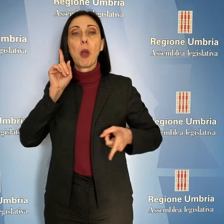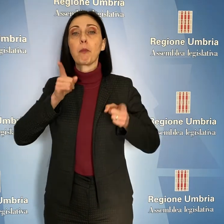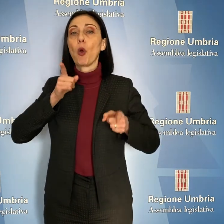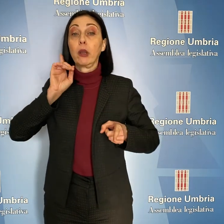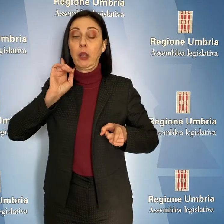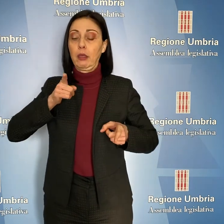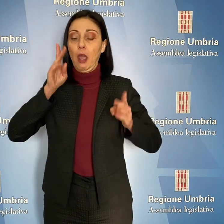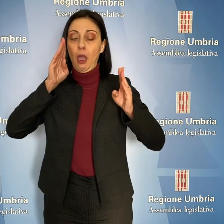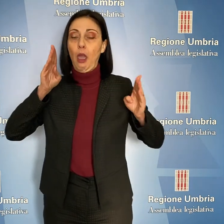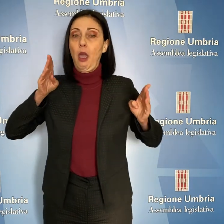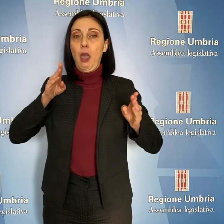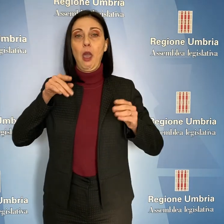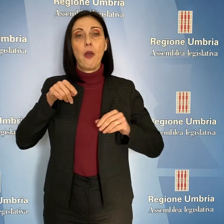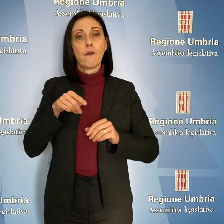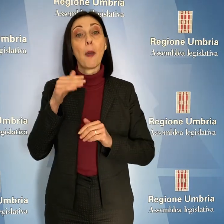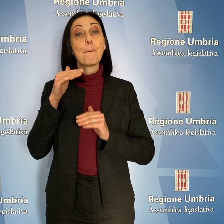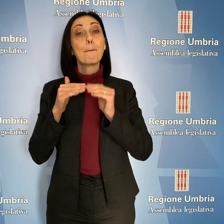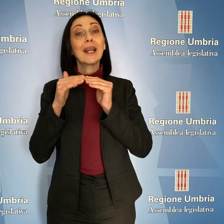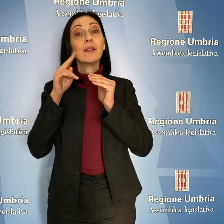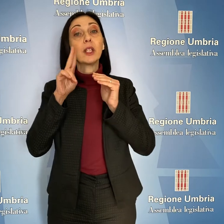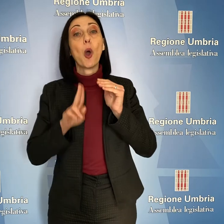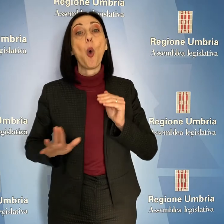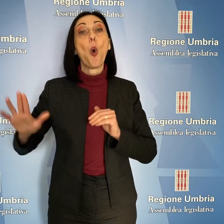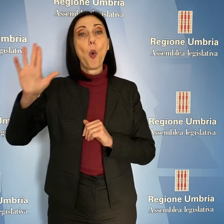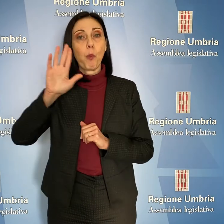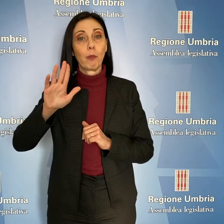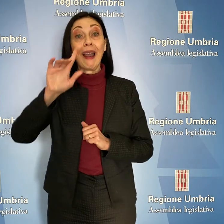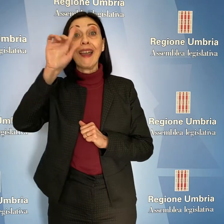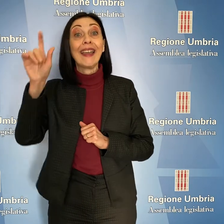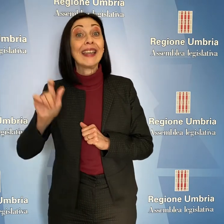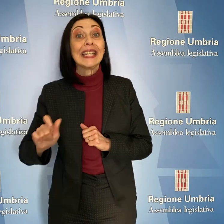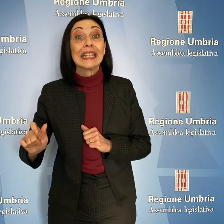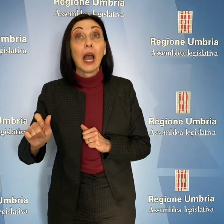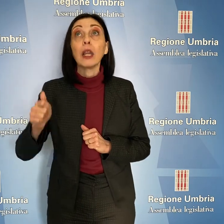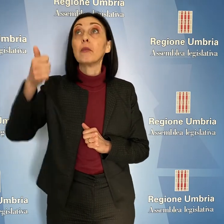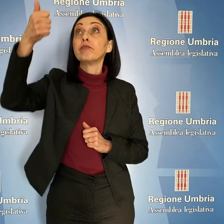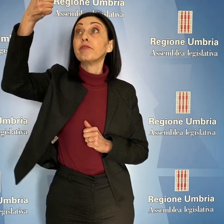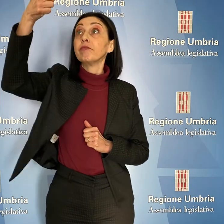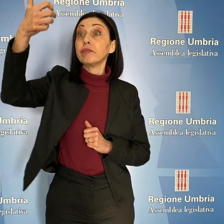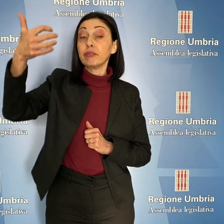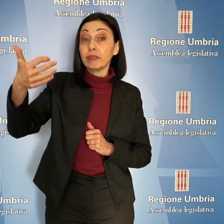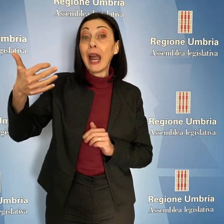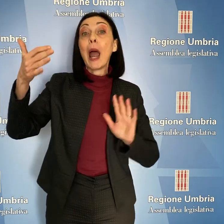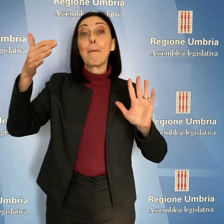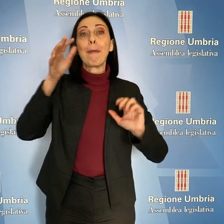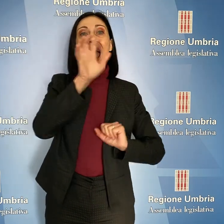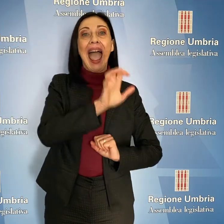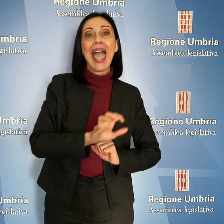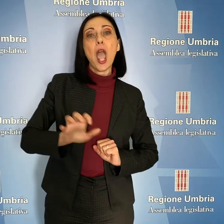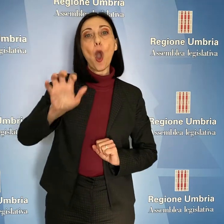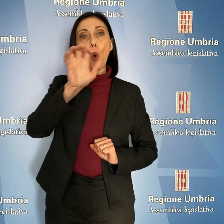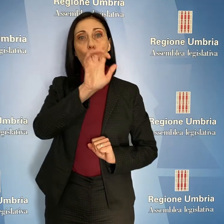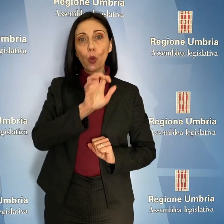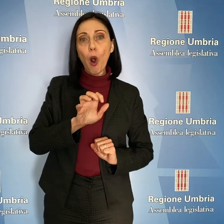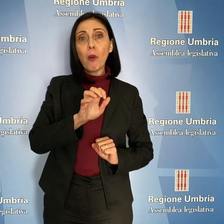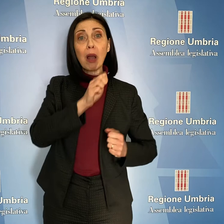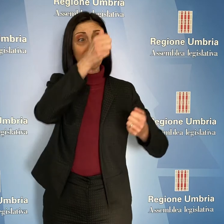occuparsi. La Manifattura Umbra è ai primi posti in Italia ma venticinquesimi in Europa per competenze digitali.